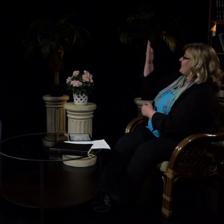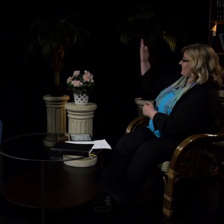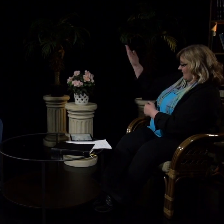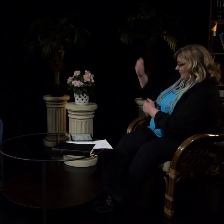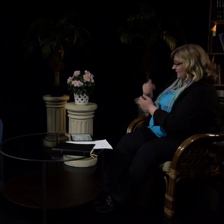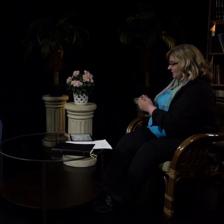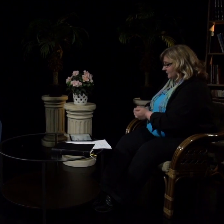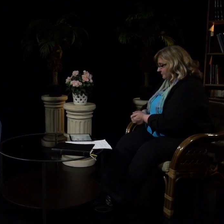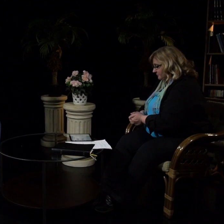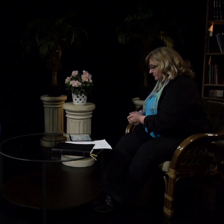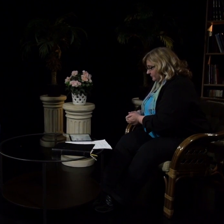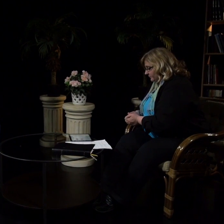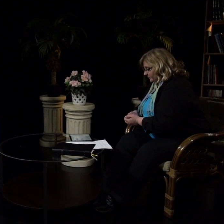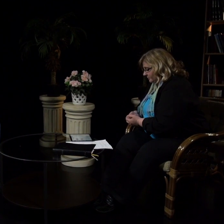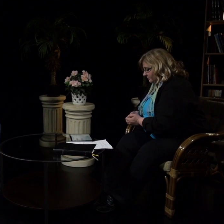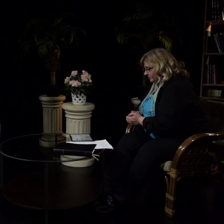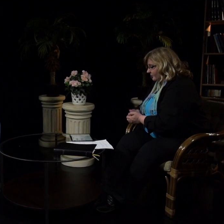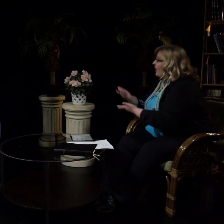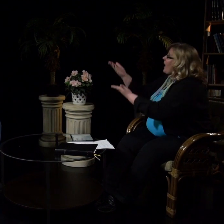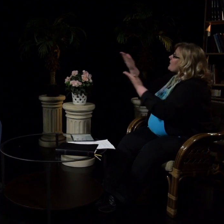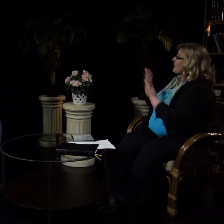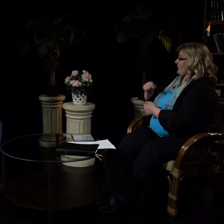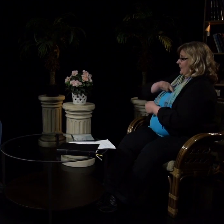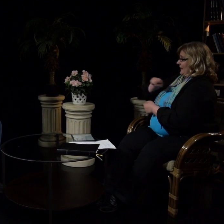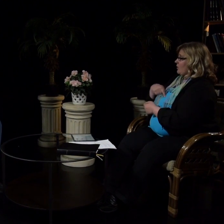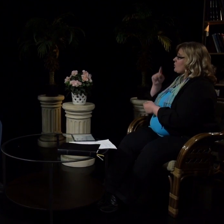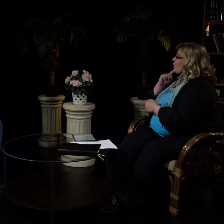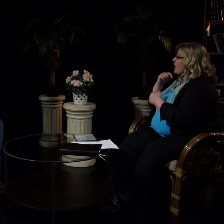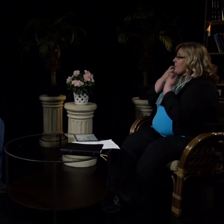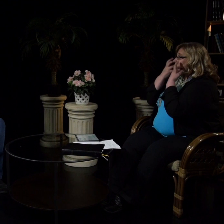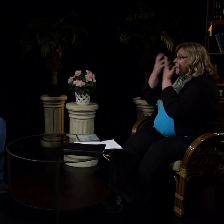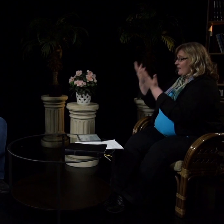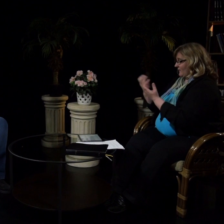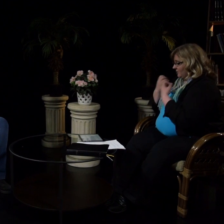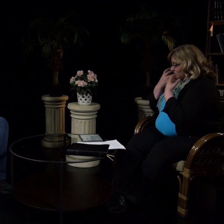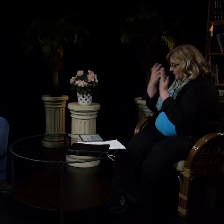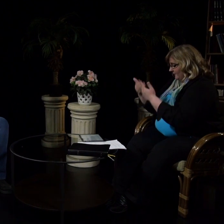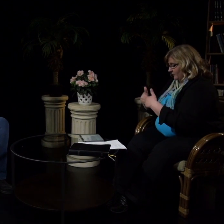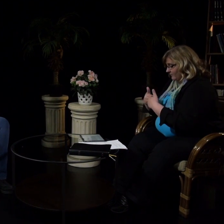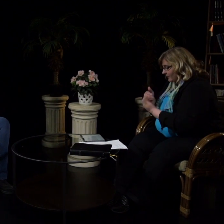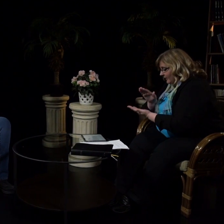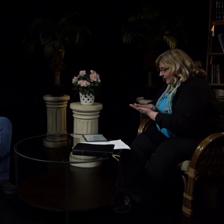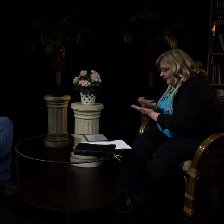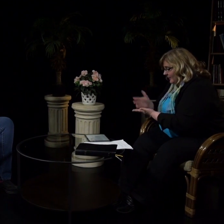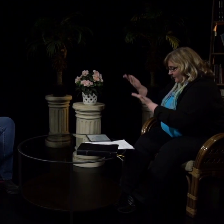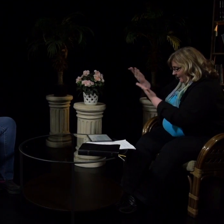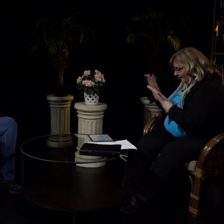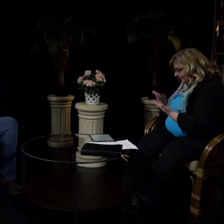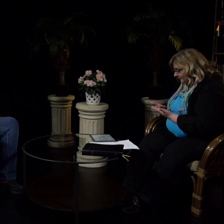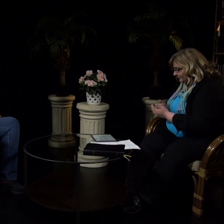nimesi. Tulkoon sinun valtakuntasi. Tapahtukoon sinun tahtosi maan päällä niin kuin taivaassa.